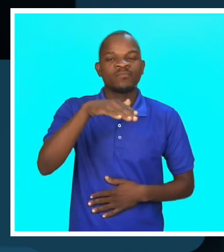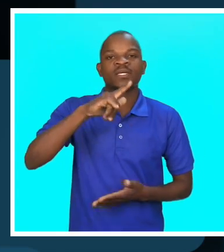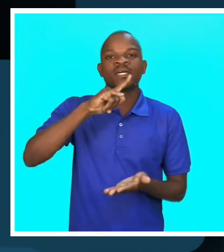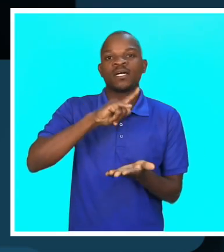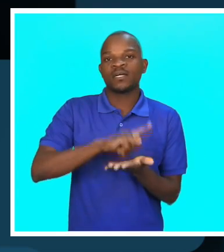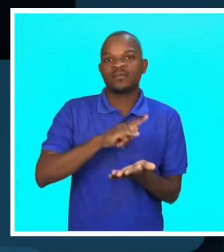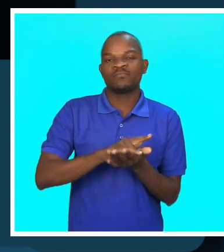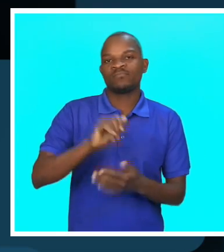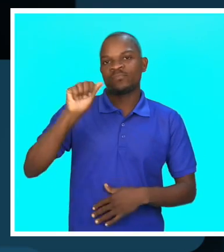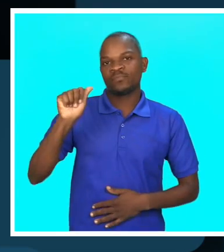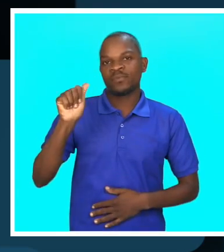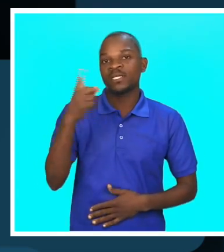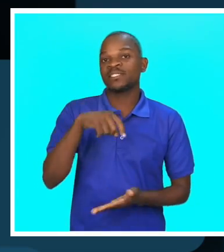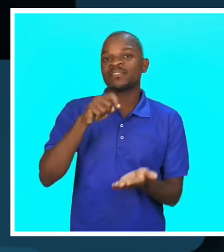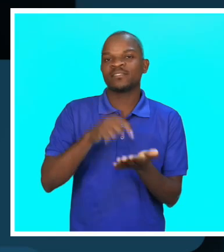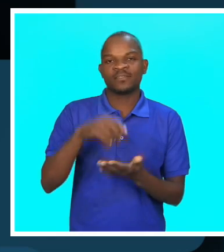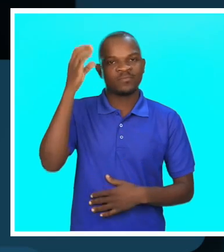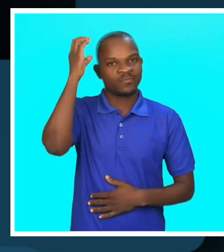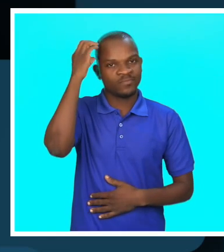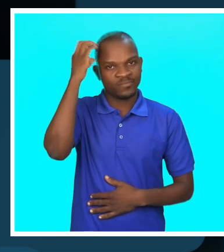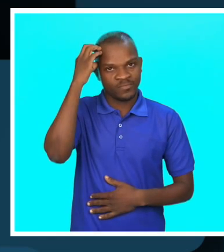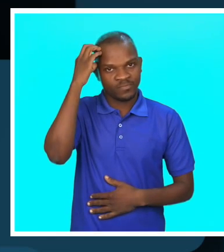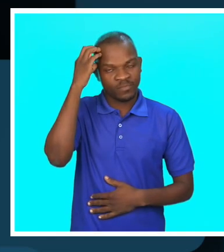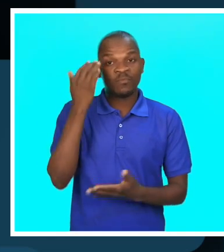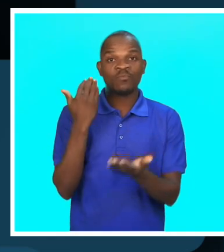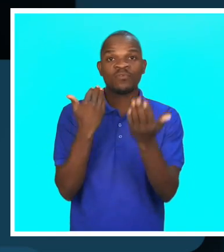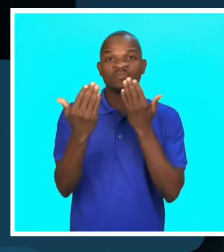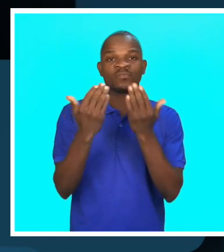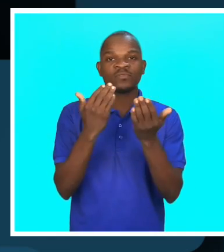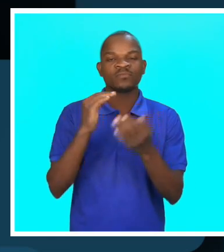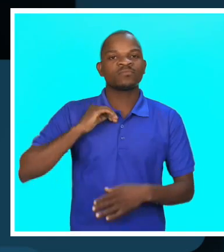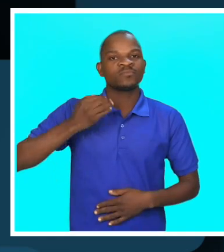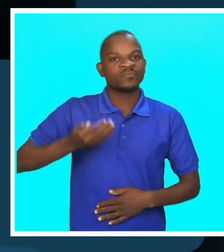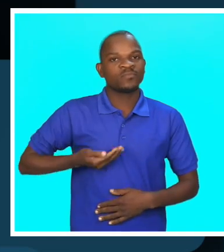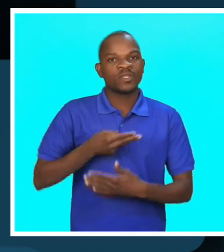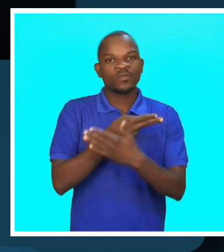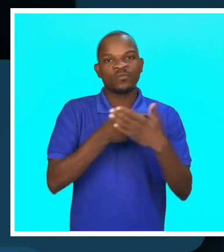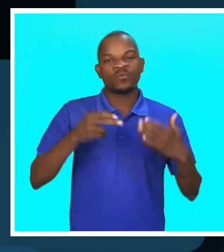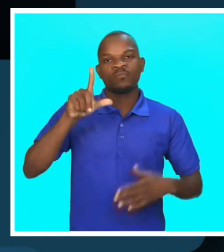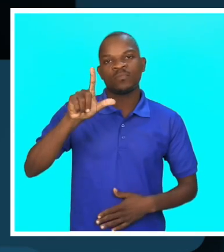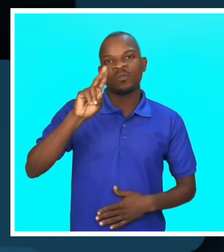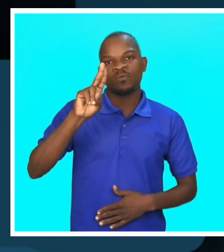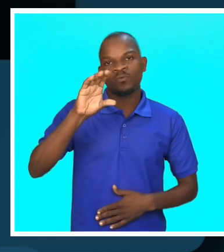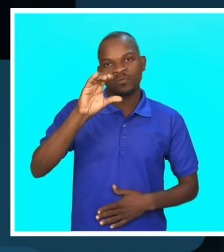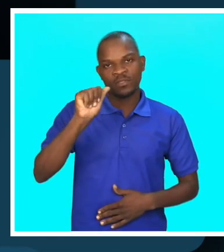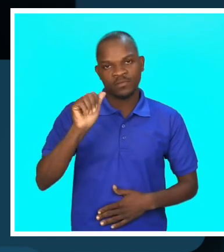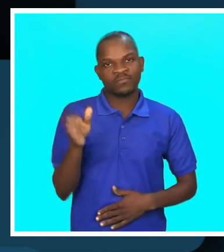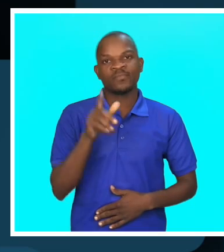aeroporto A, na cidade de Maputo, para conversar com Lúcia Lemos, que